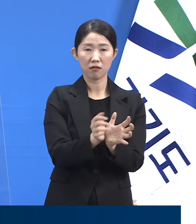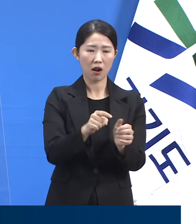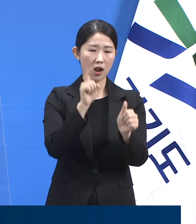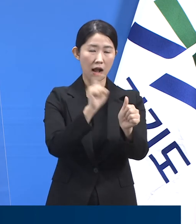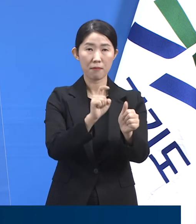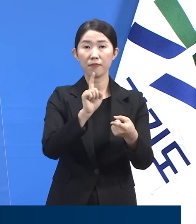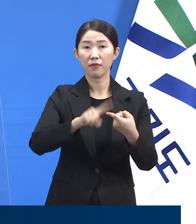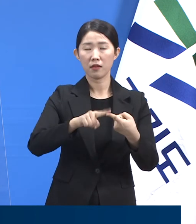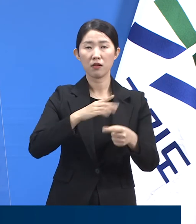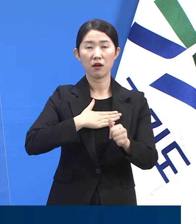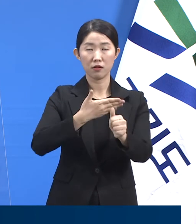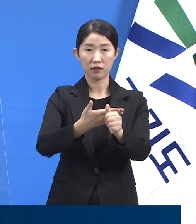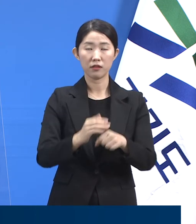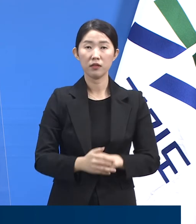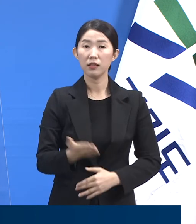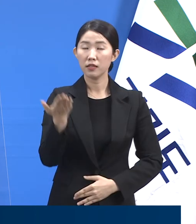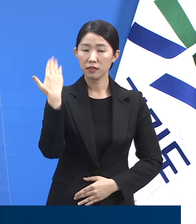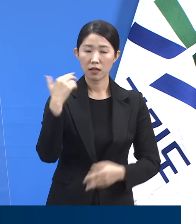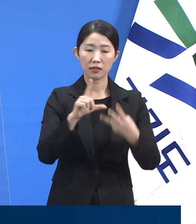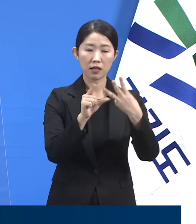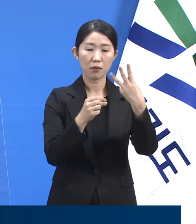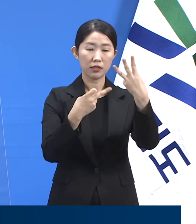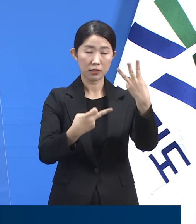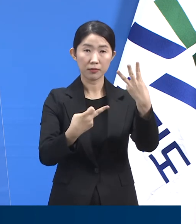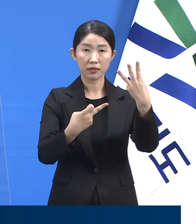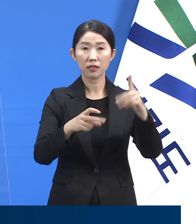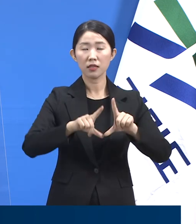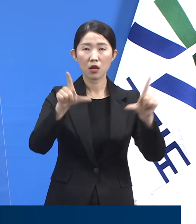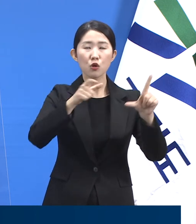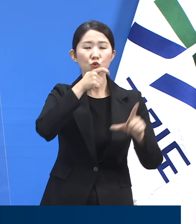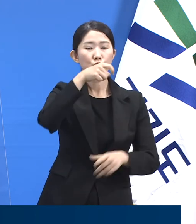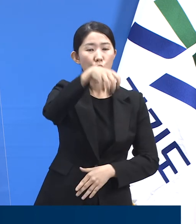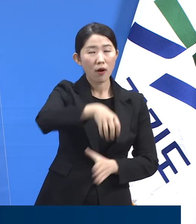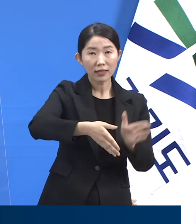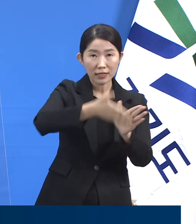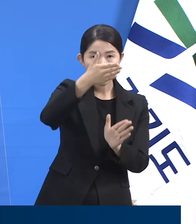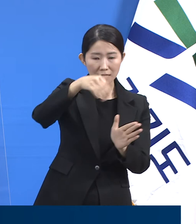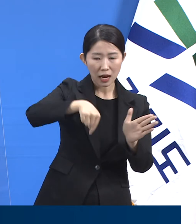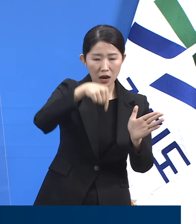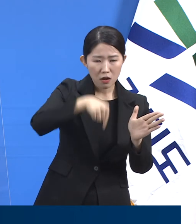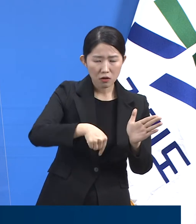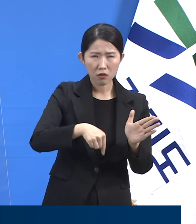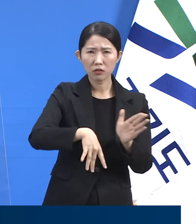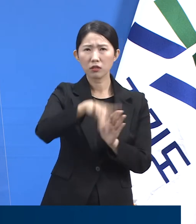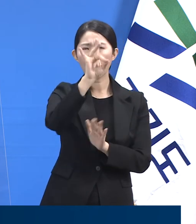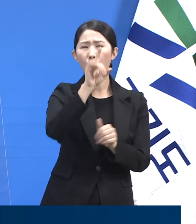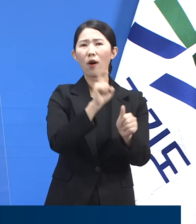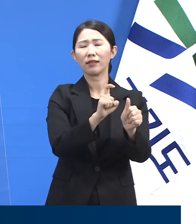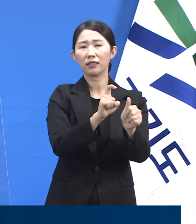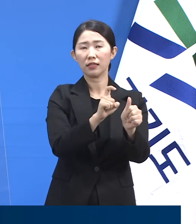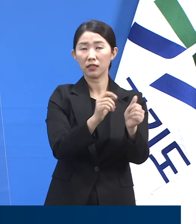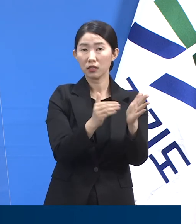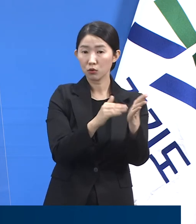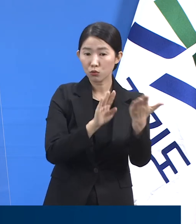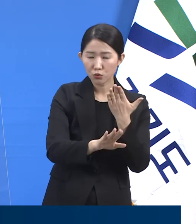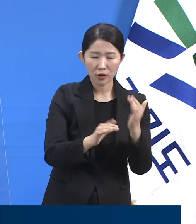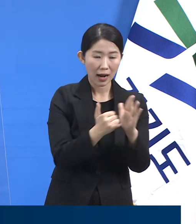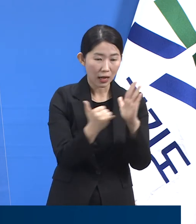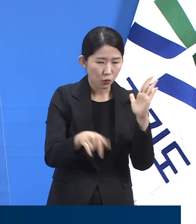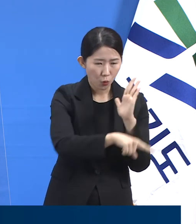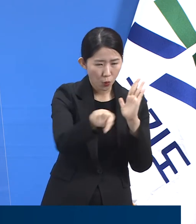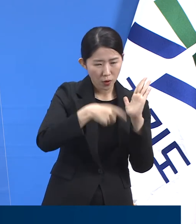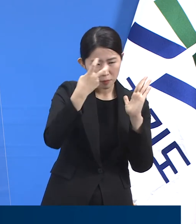수원시 권선구에서 최초 확진 잠명이 발생한 이후 일가족에 대해 전수검사를 실시했고